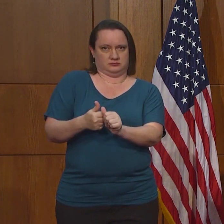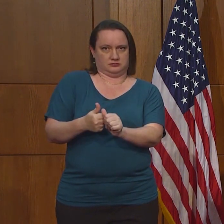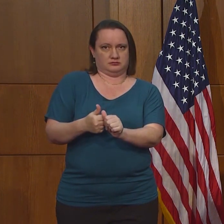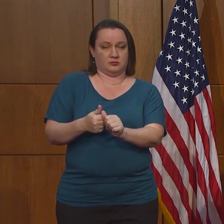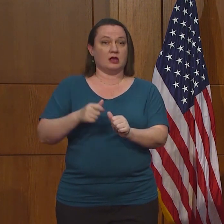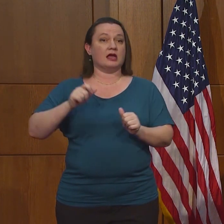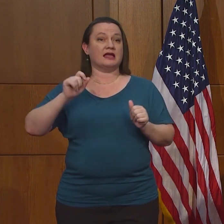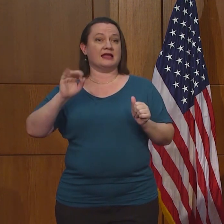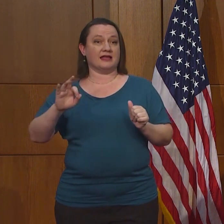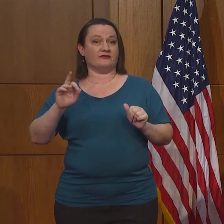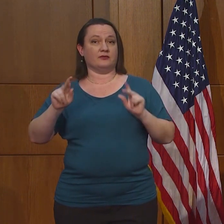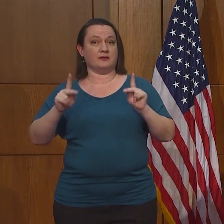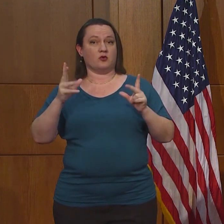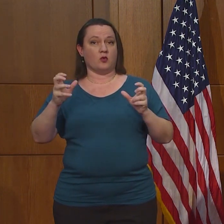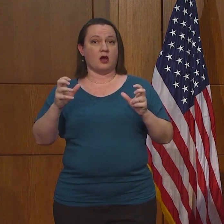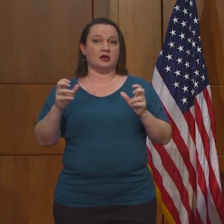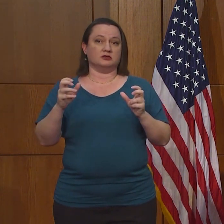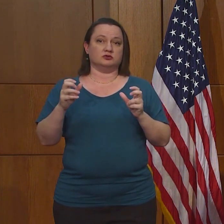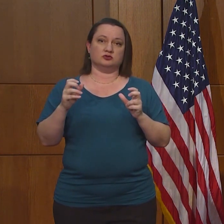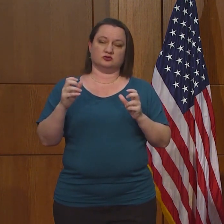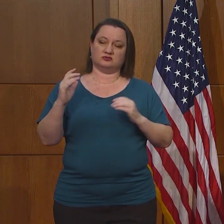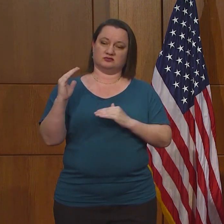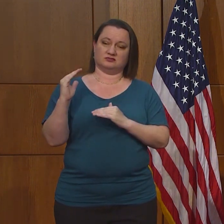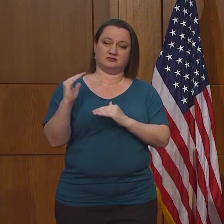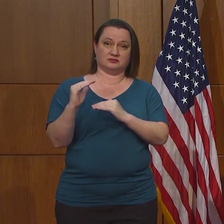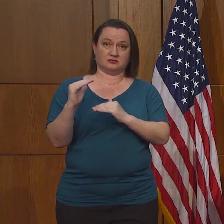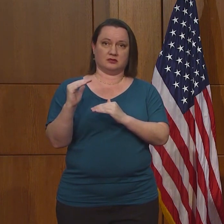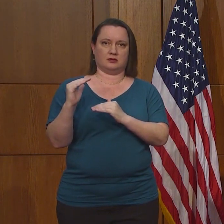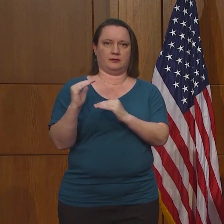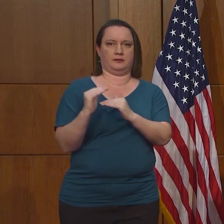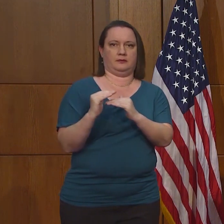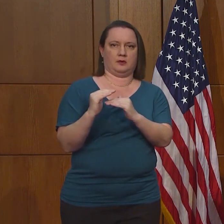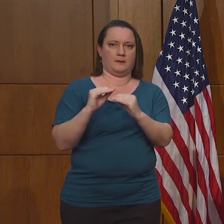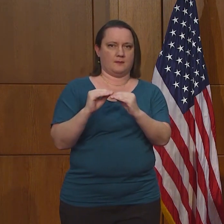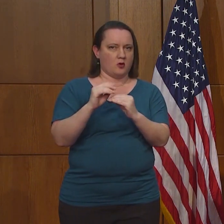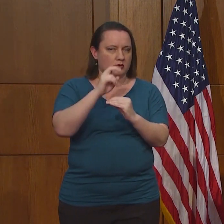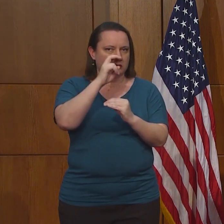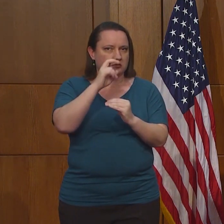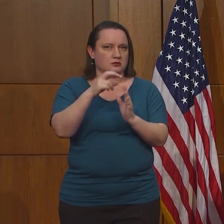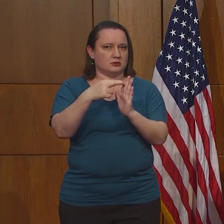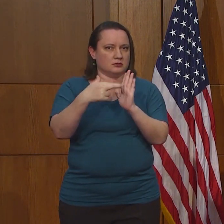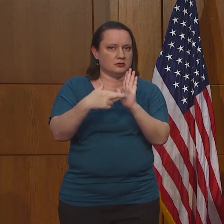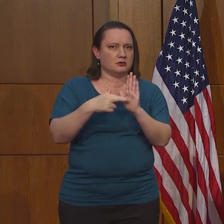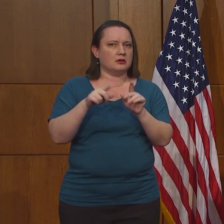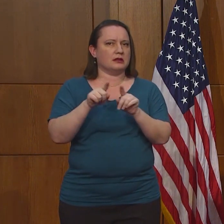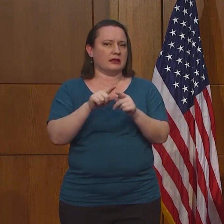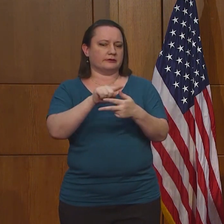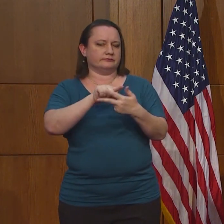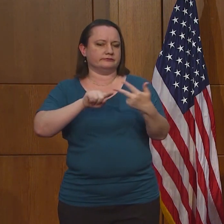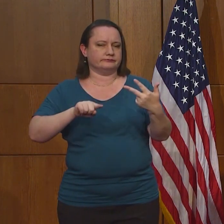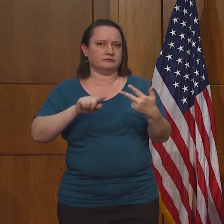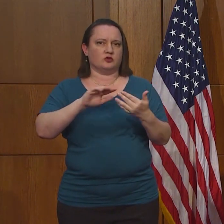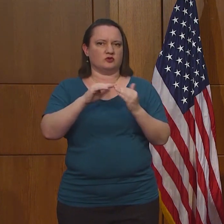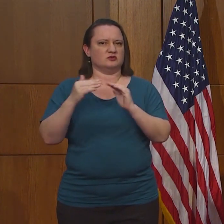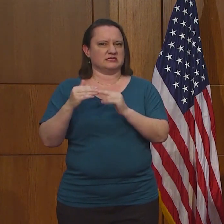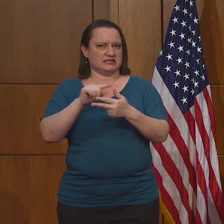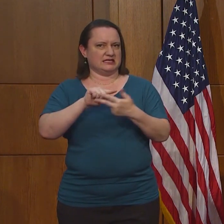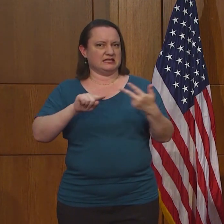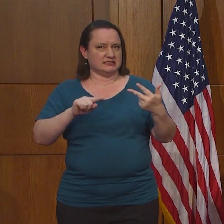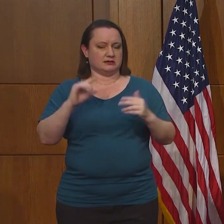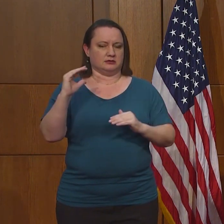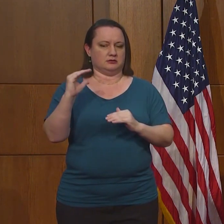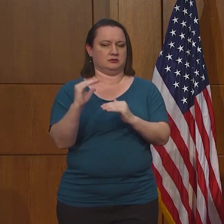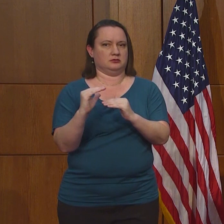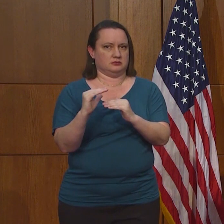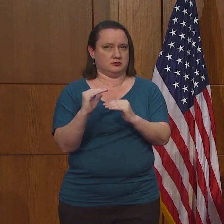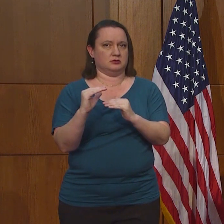Ahora, si, por ejemplo, en el norte de Virginia o en el este o en Richmond, la gente quiere hacer